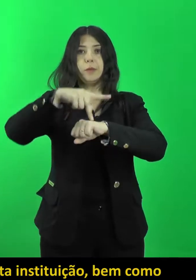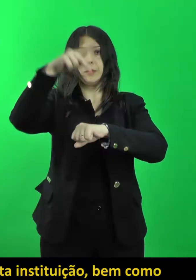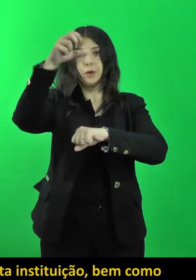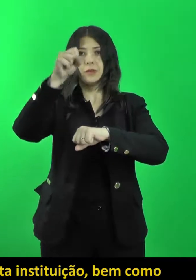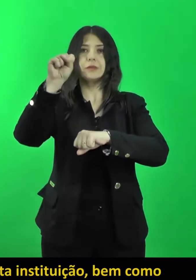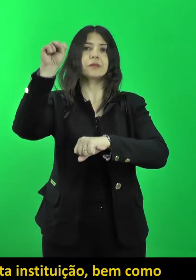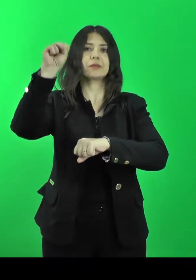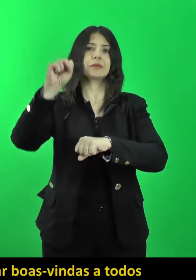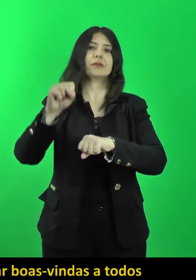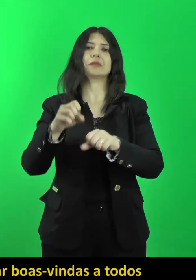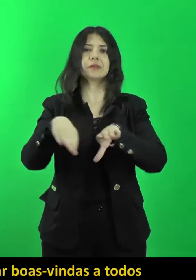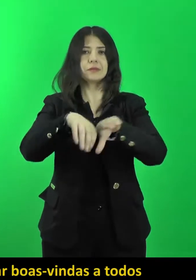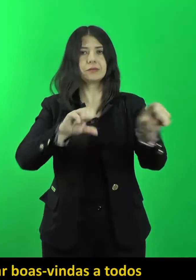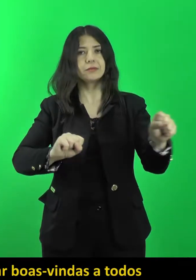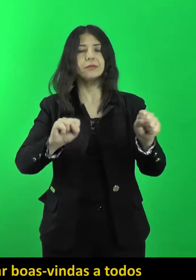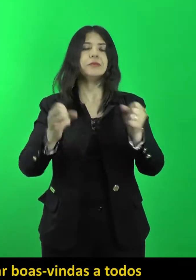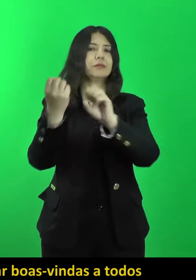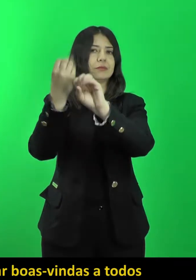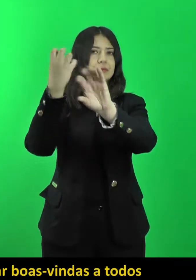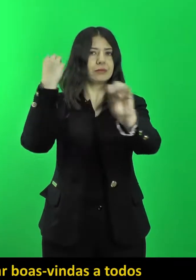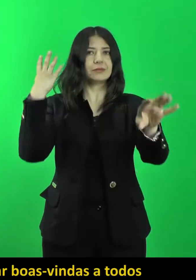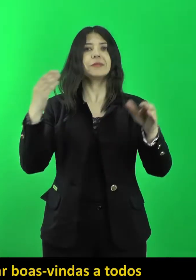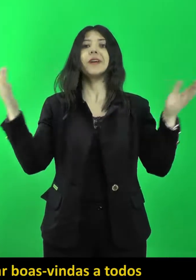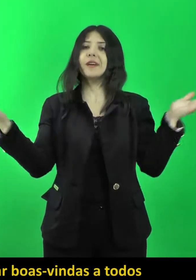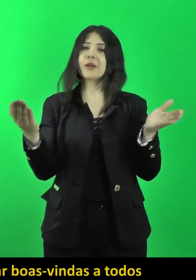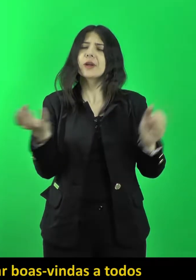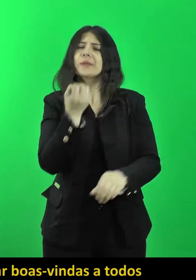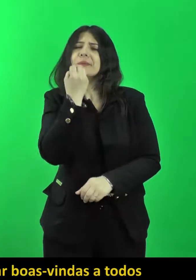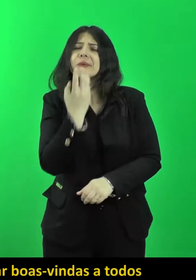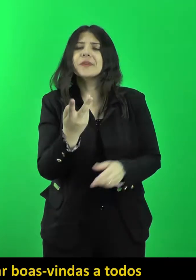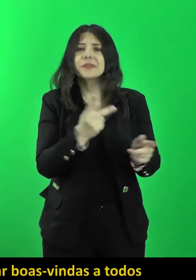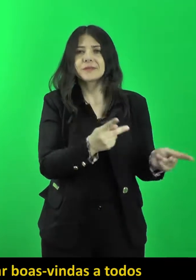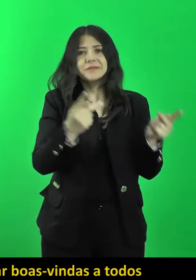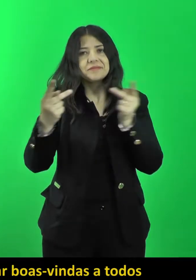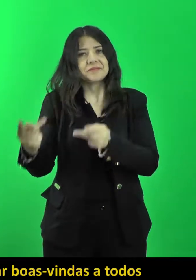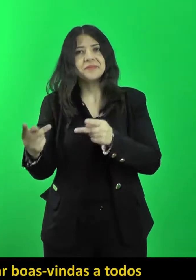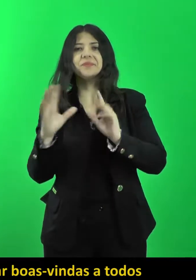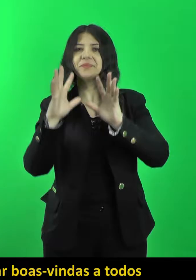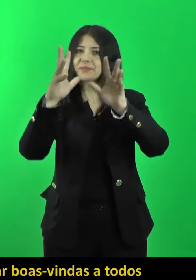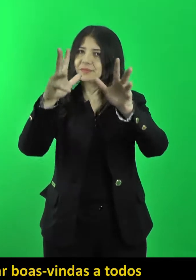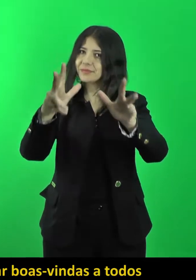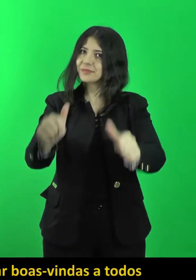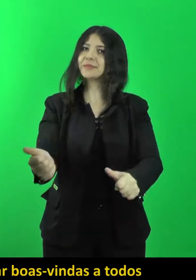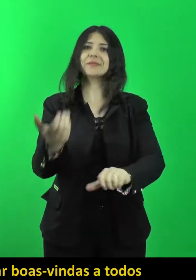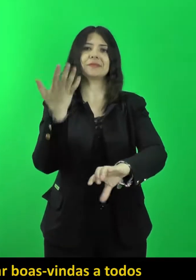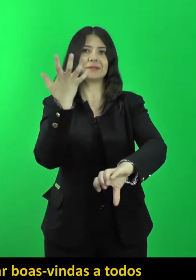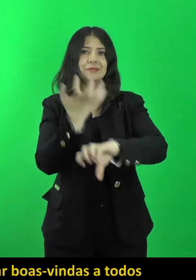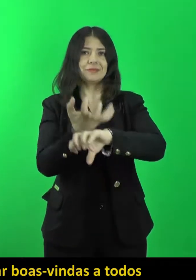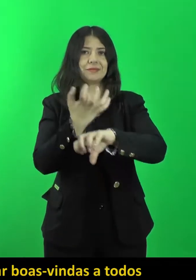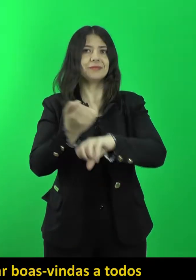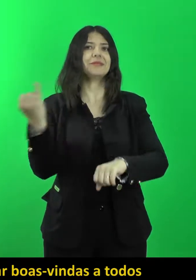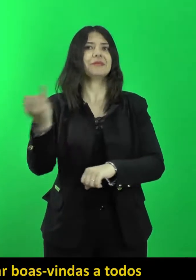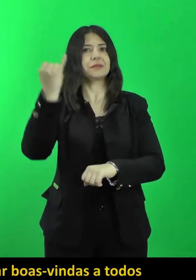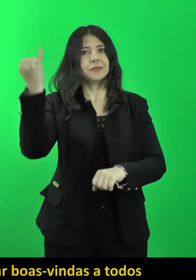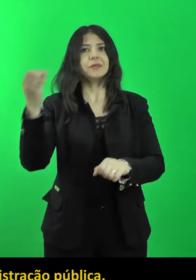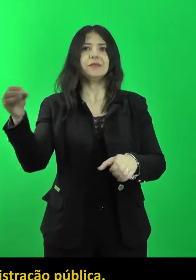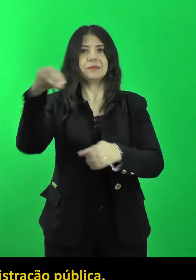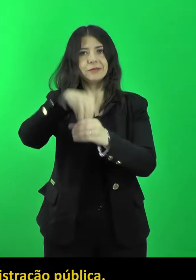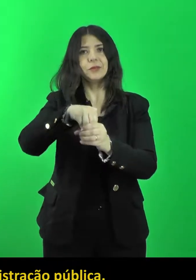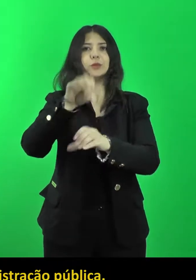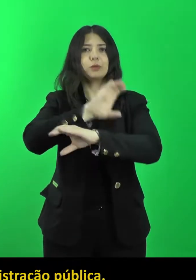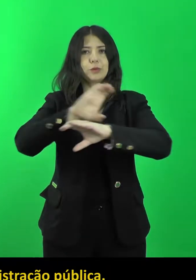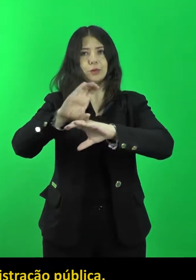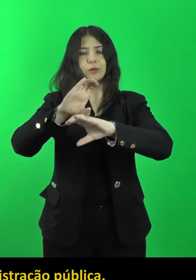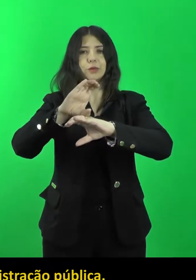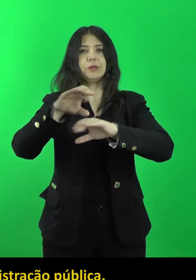-graduação à distância. Nesse momento, gostaria de dar boas-vindas a todos nesta relevante disciplina inserida no curso de